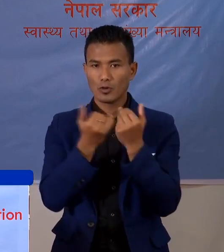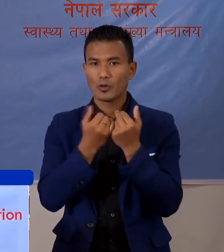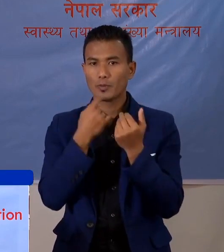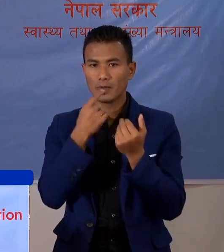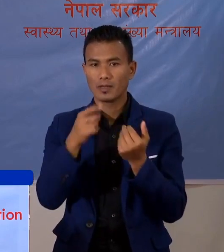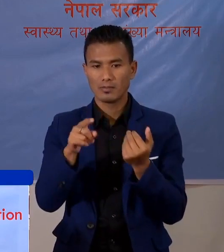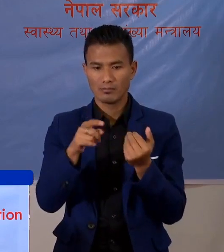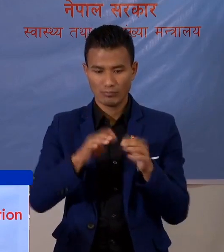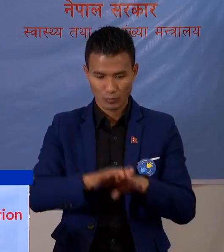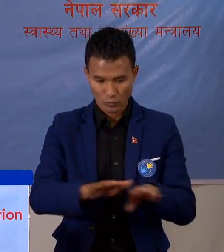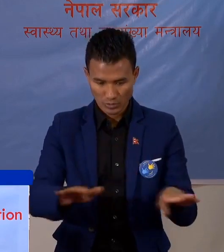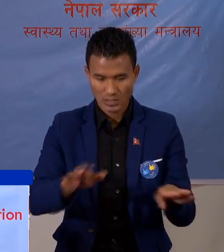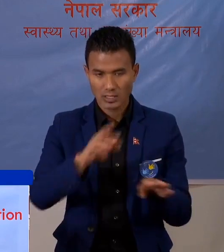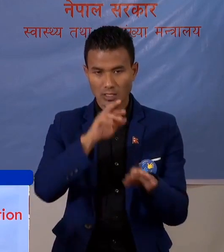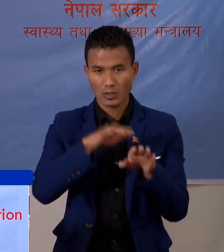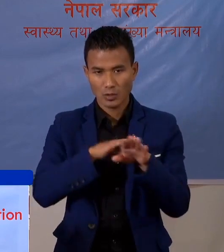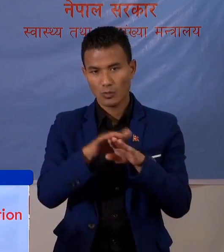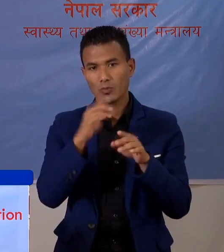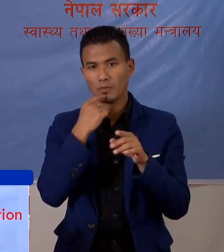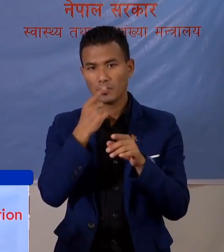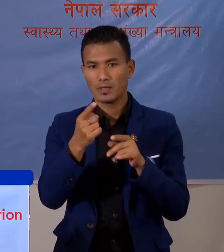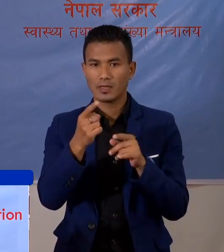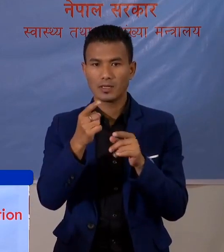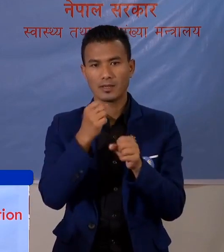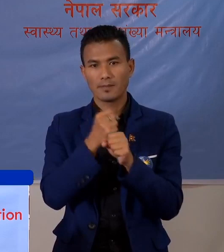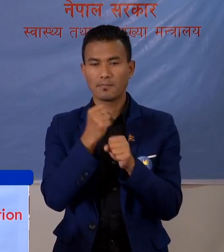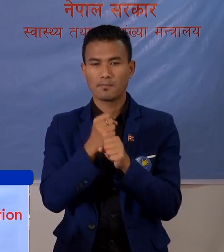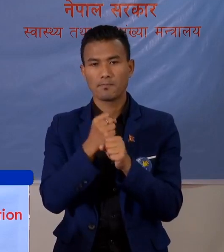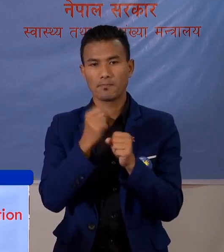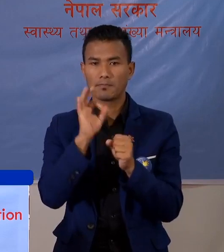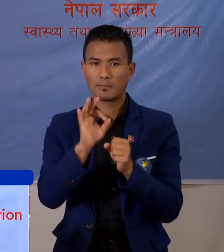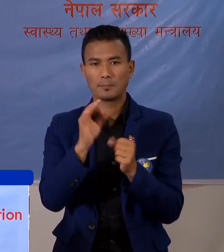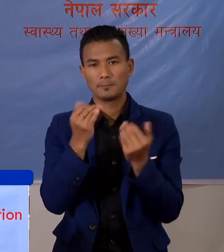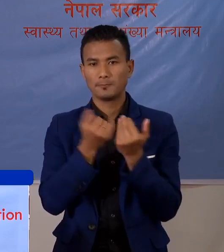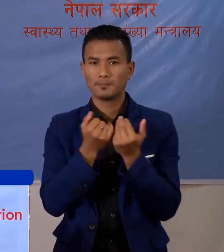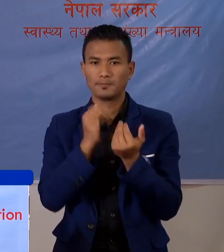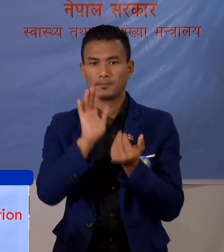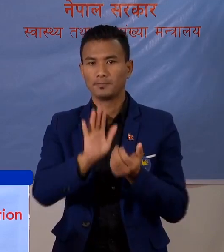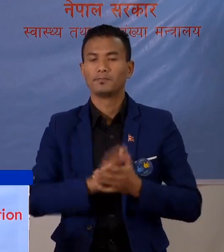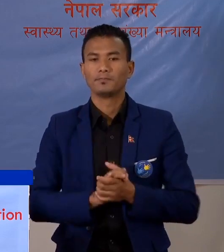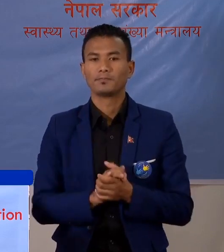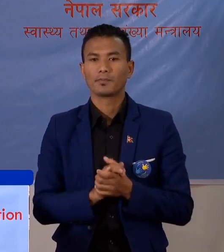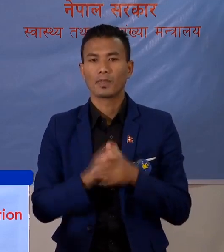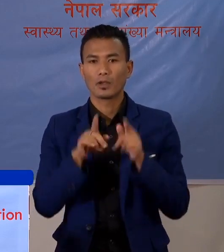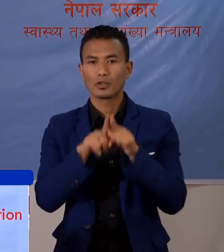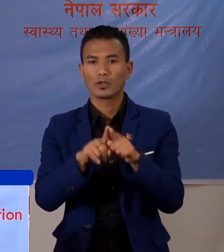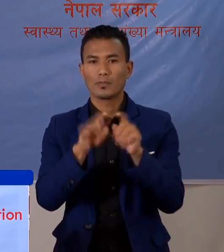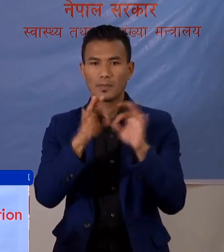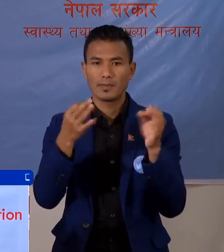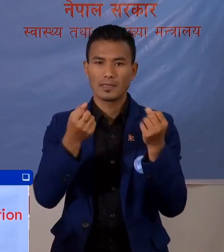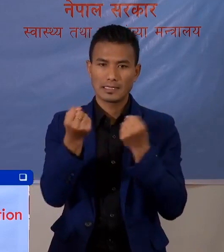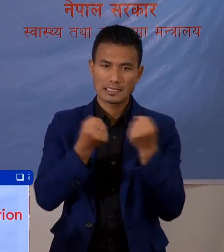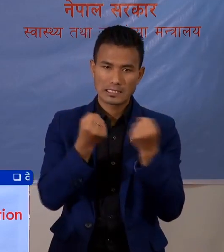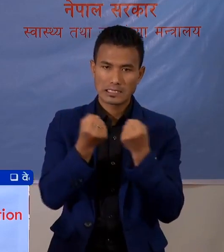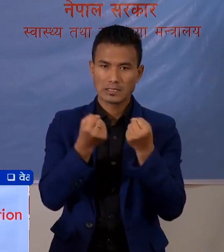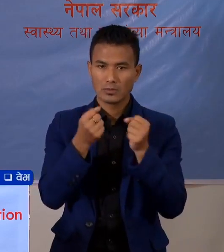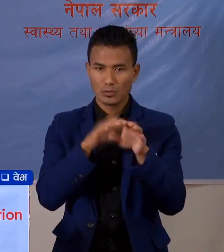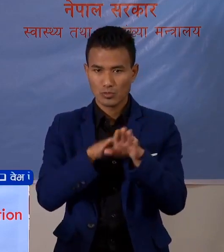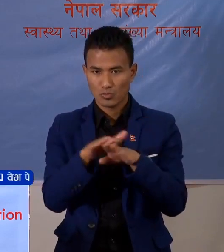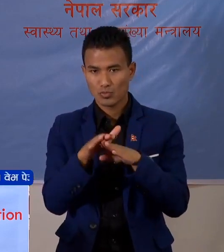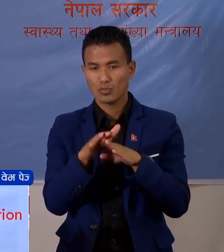भुई र सता हरूलाई बने नी संक्रमन गर्णस मतत गर्षन। साथै बिविन्द्ण सवारी साधन अरू